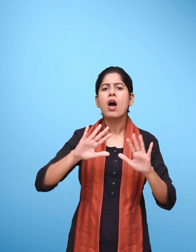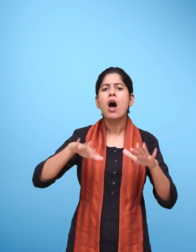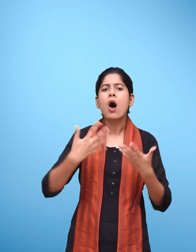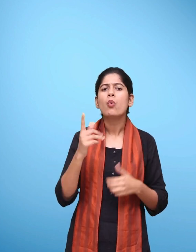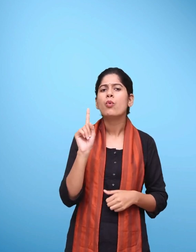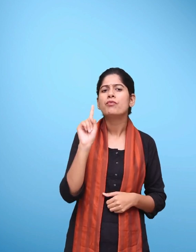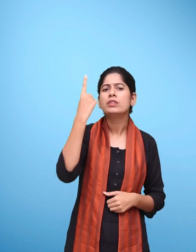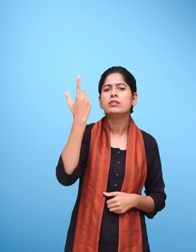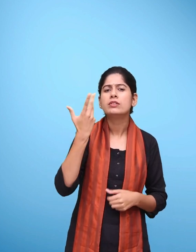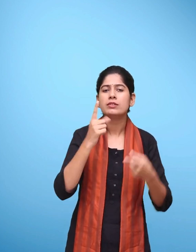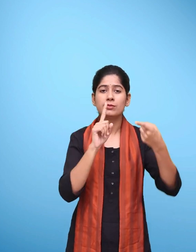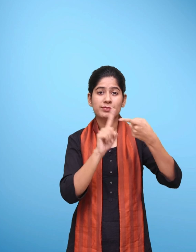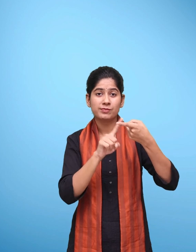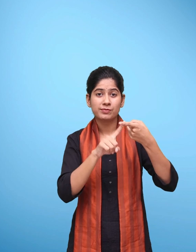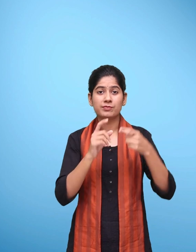पहला चरण